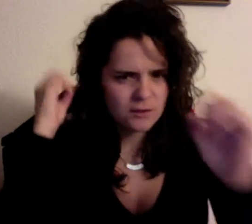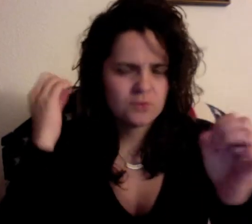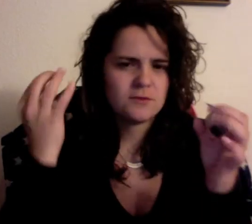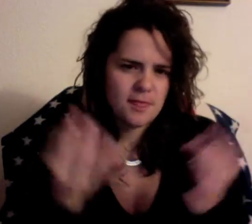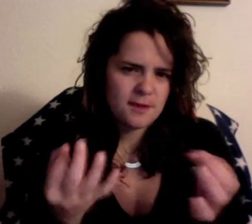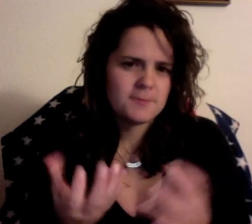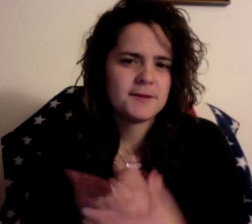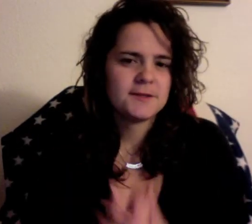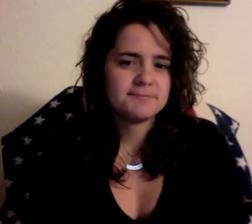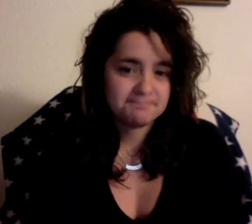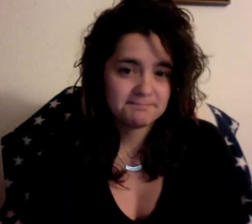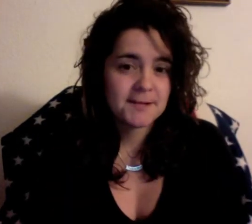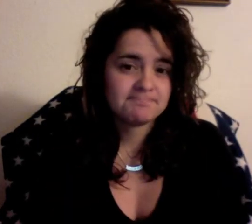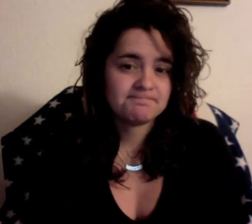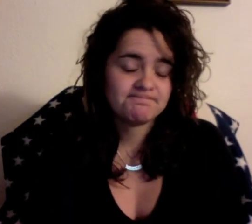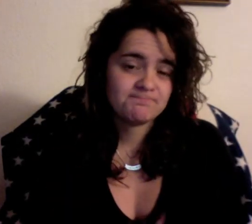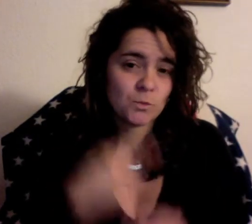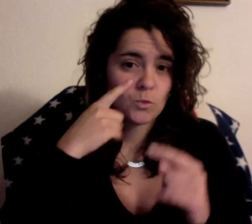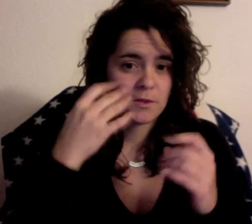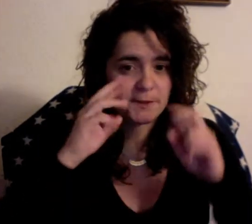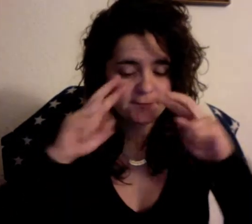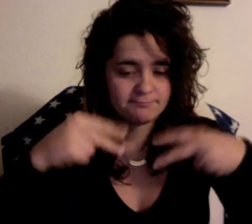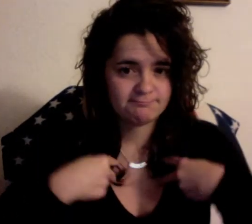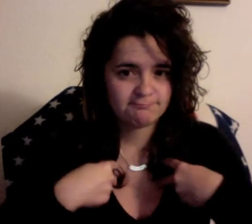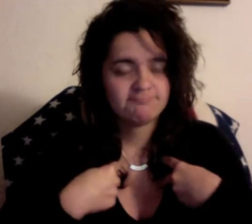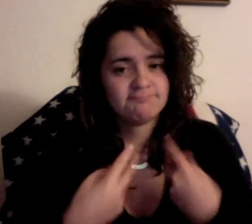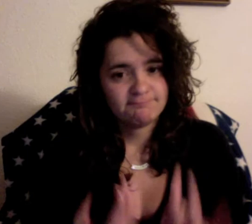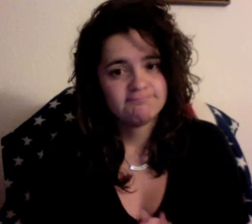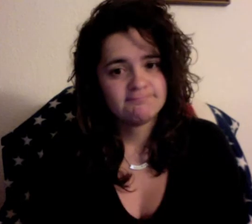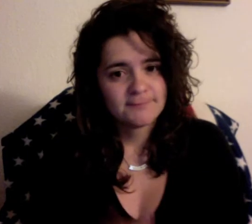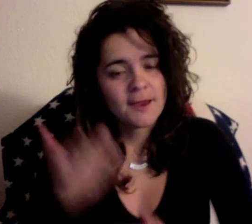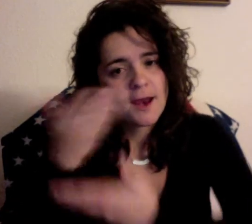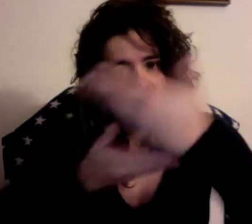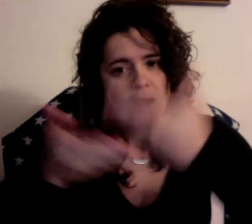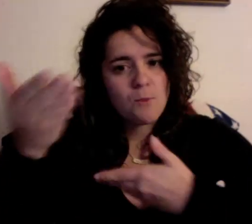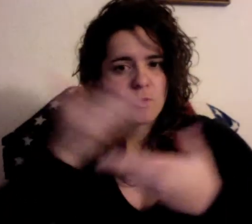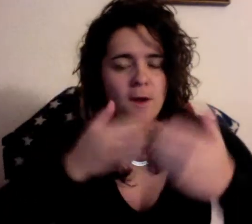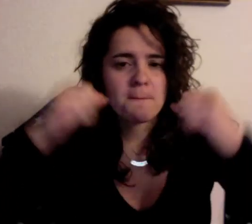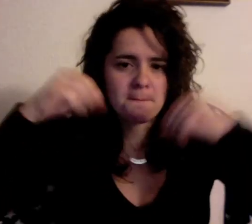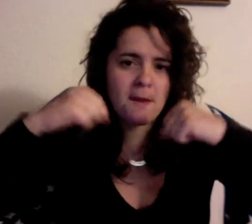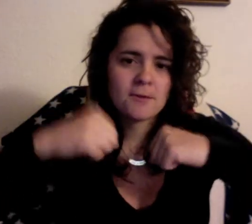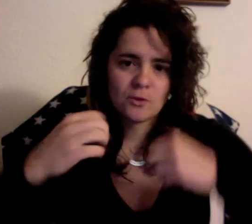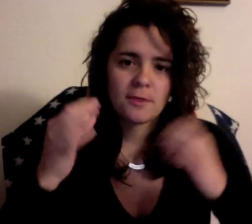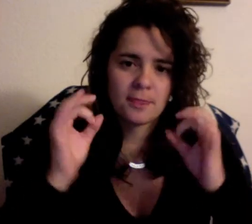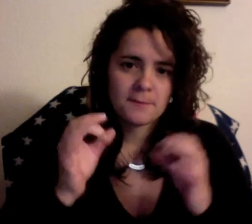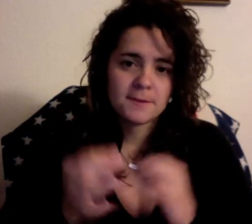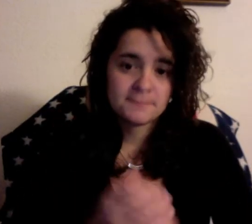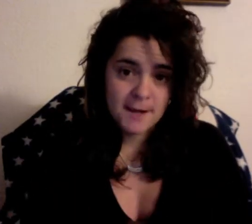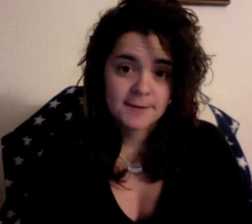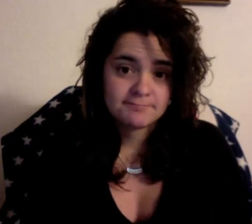Cuando te comportas como un capullo te pueden tirar de los calzoncillos. Una vez estaba en la cama con una tía. Llegaron y nos quitaron las sábanas. ¡Ves,